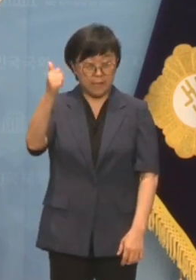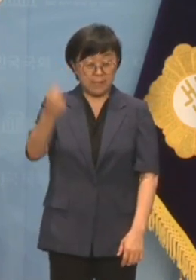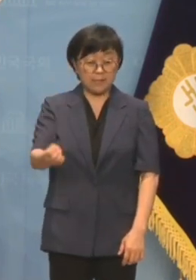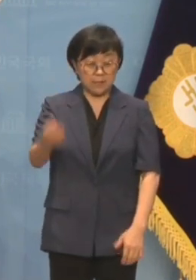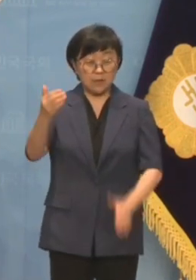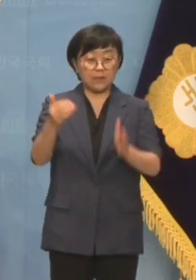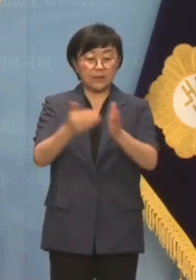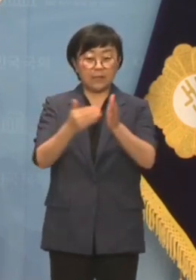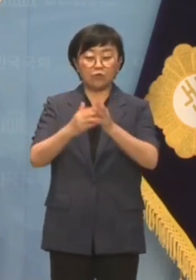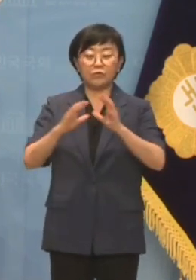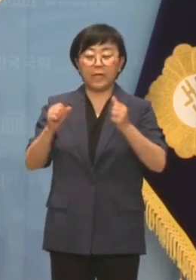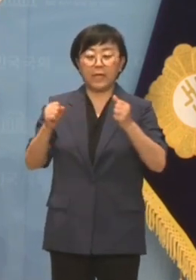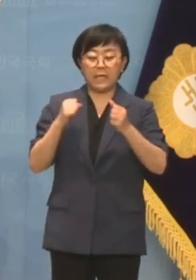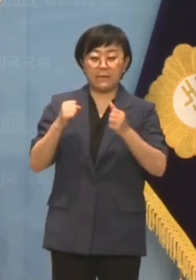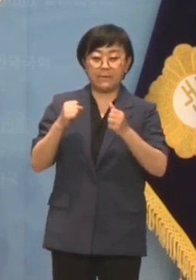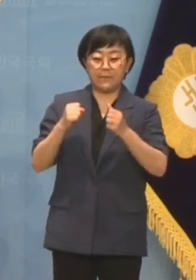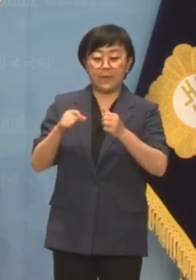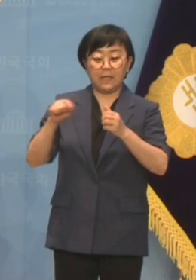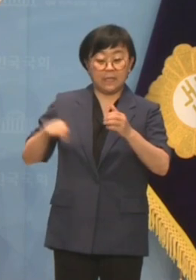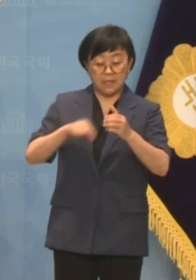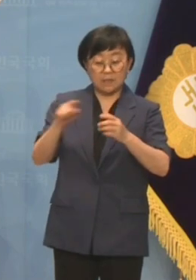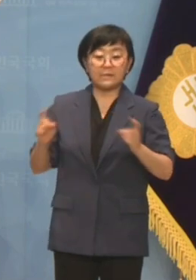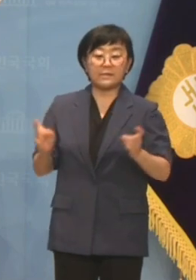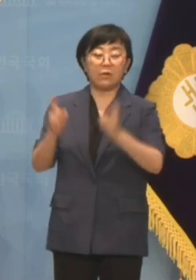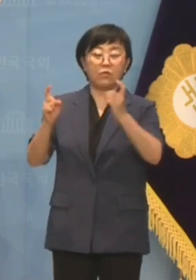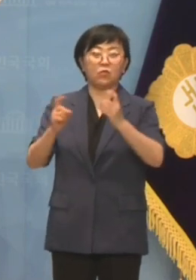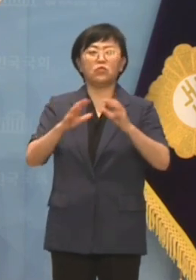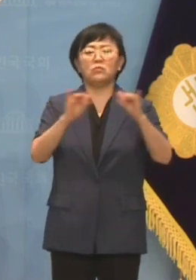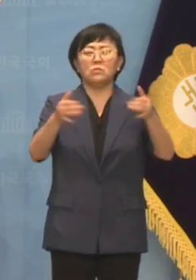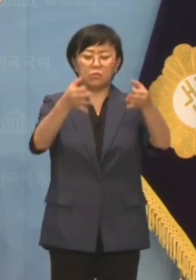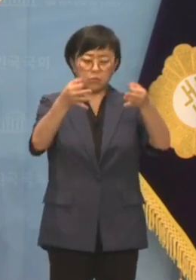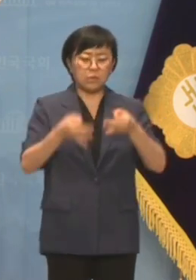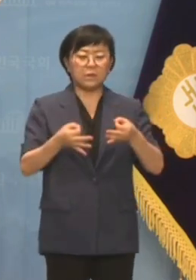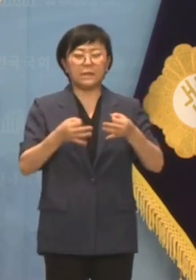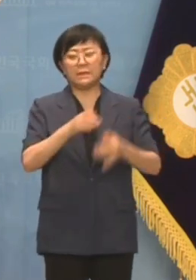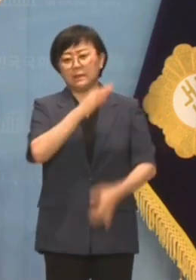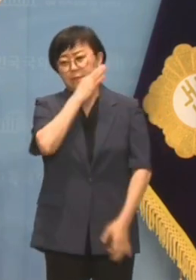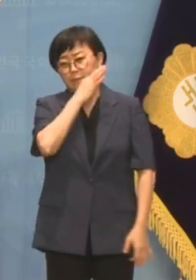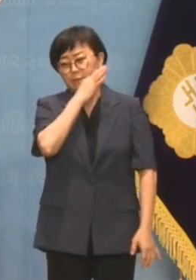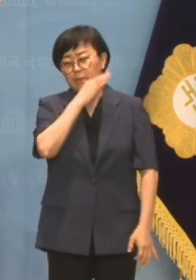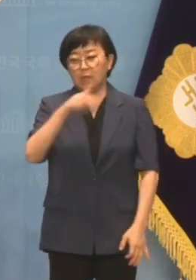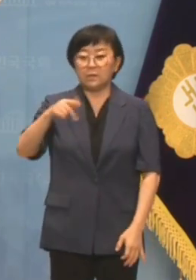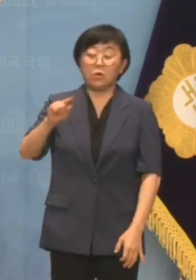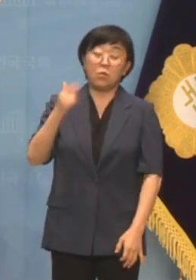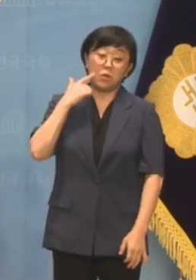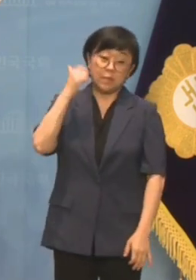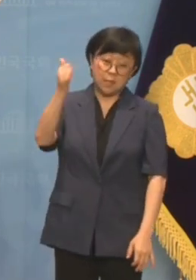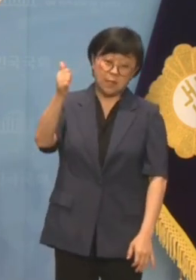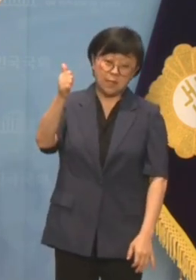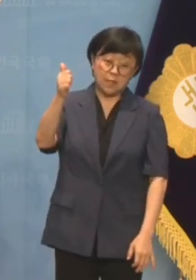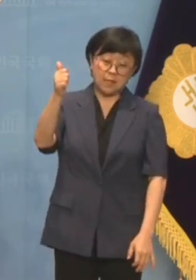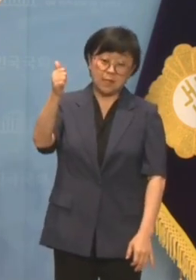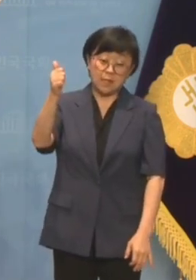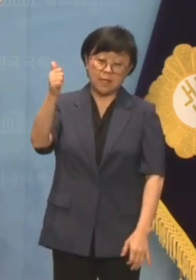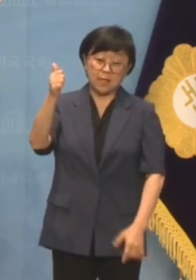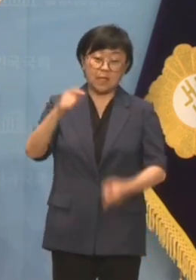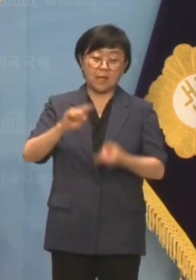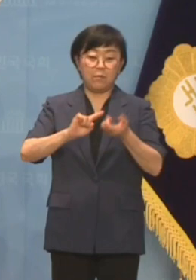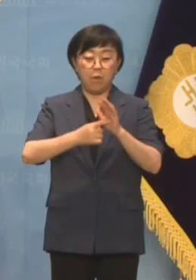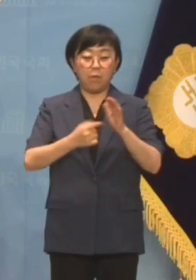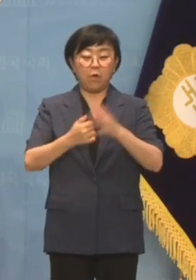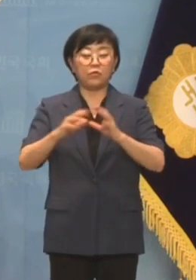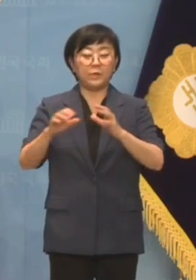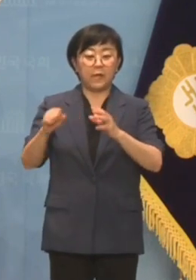국민의힘 집안싸움. 국민보기 부끄럽지 않습니까? 전광훈 목사가 촉발한